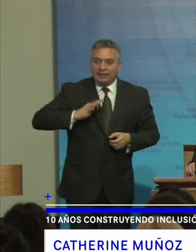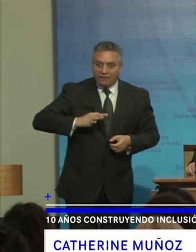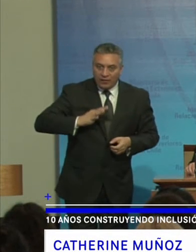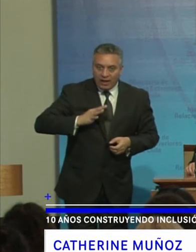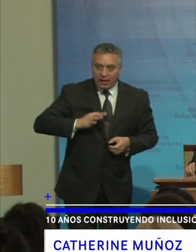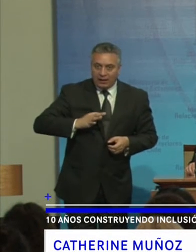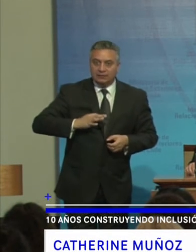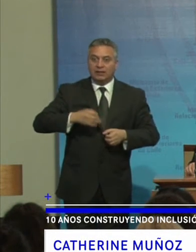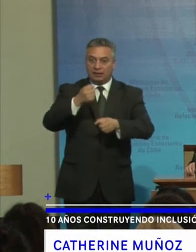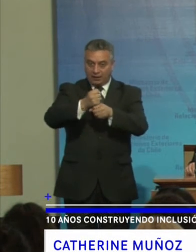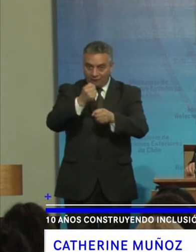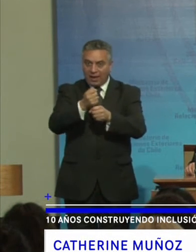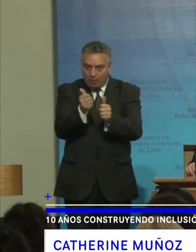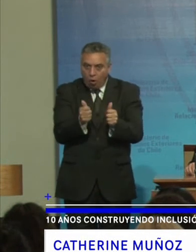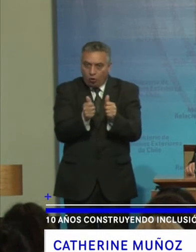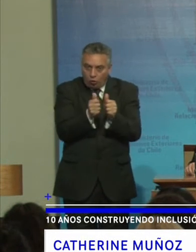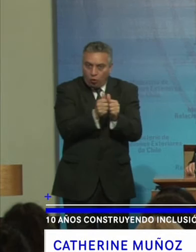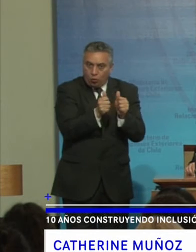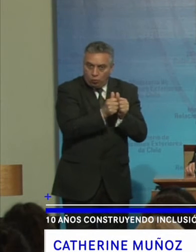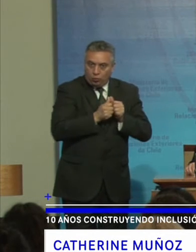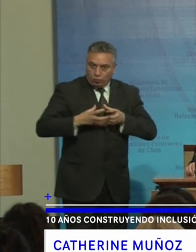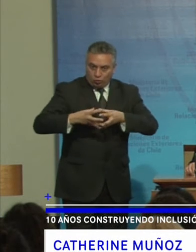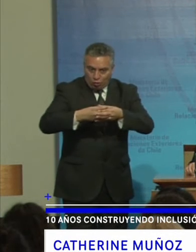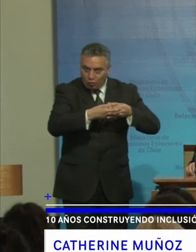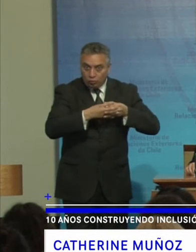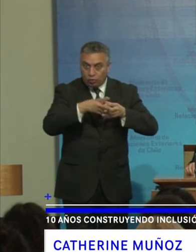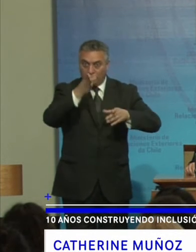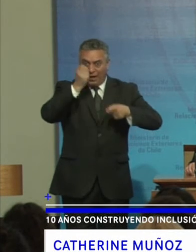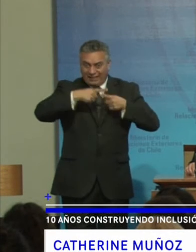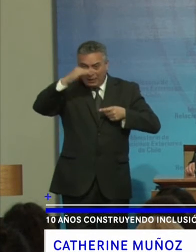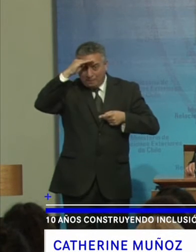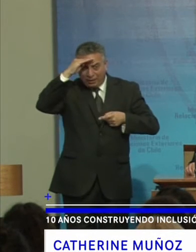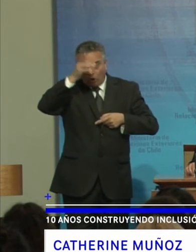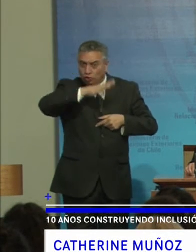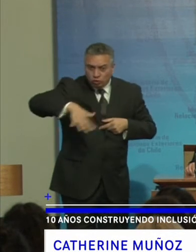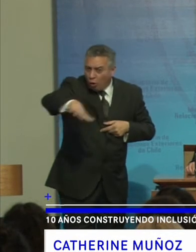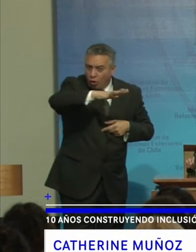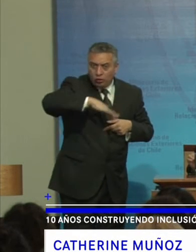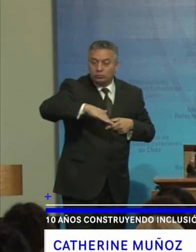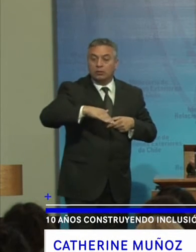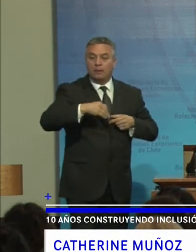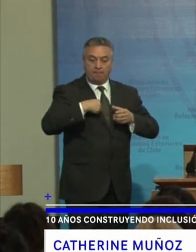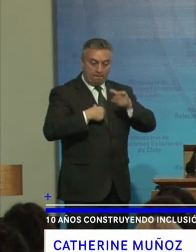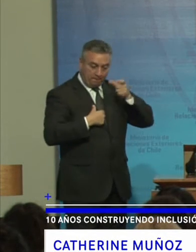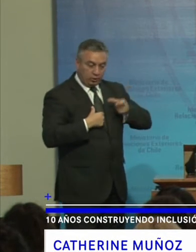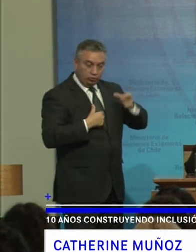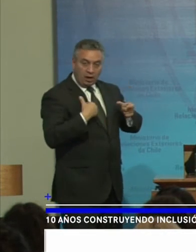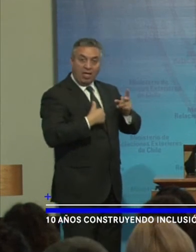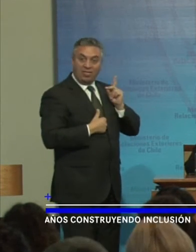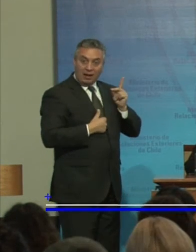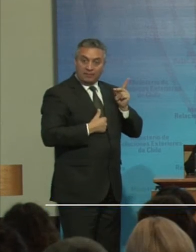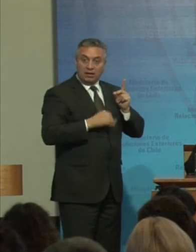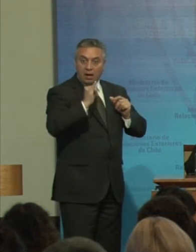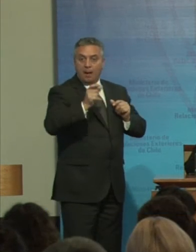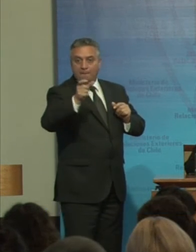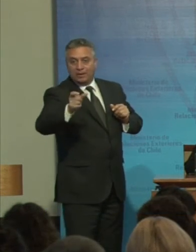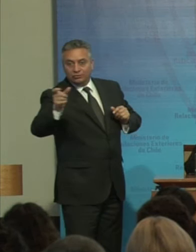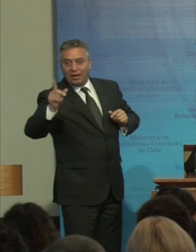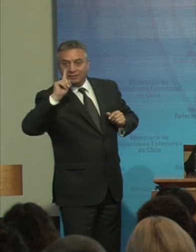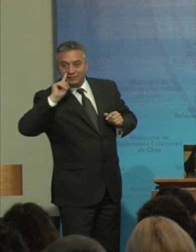trabajemos En conjunto Porque los expertos Somos todos Las personas Con discapacidad Y las personas Sin discapacidad